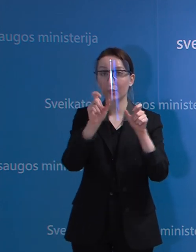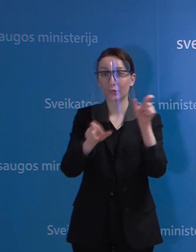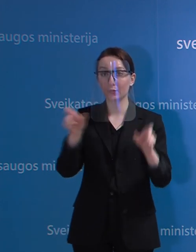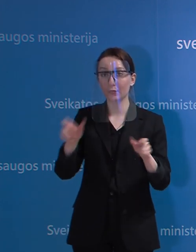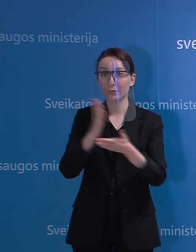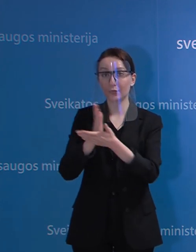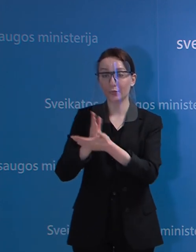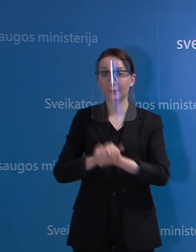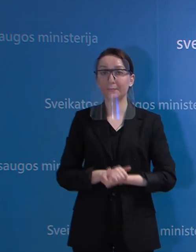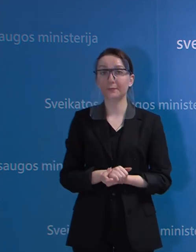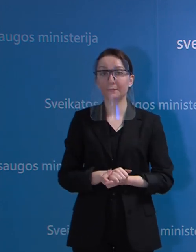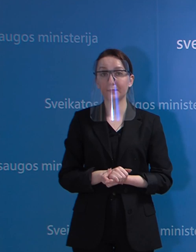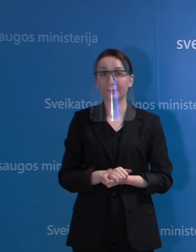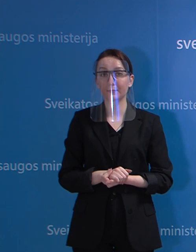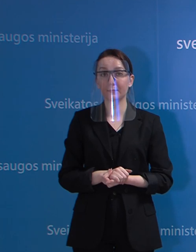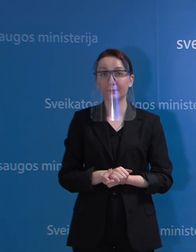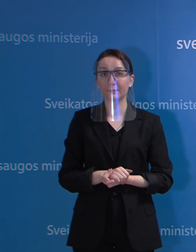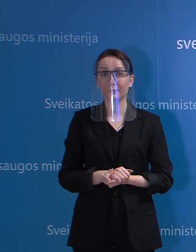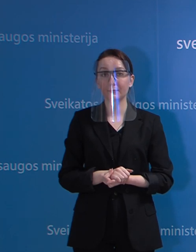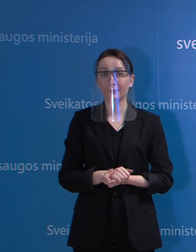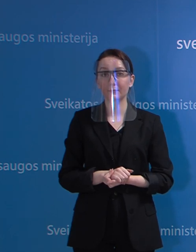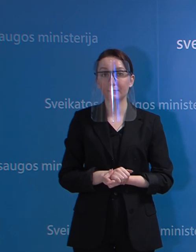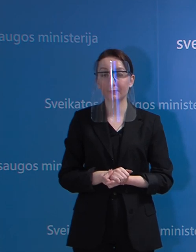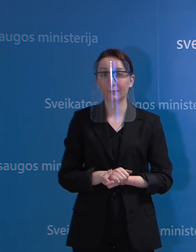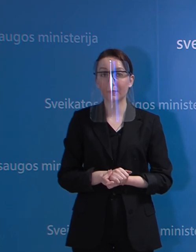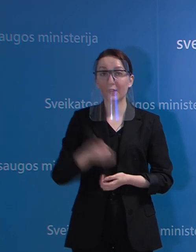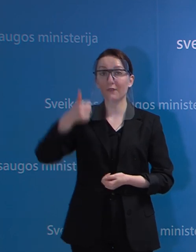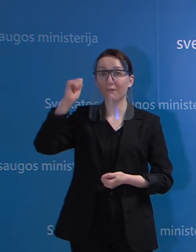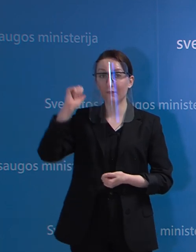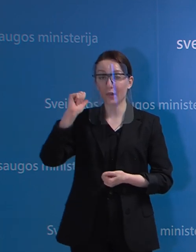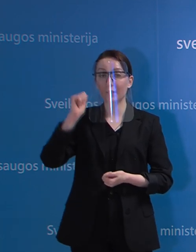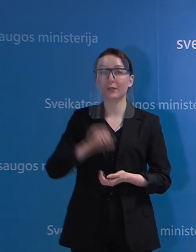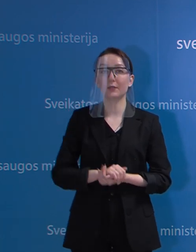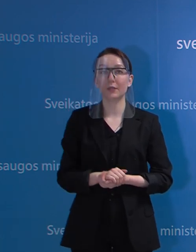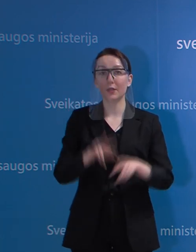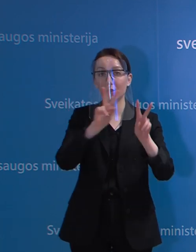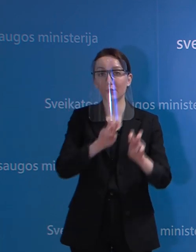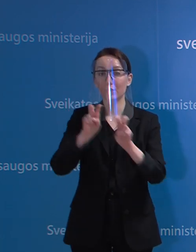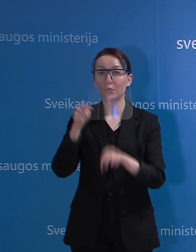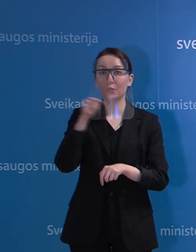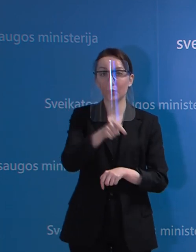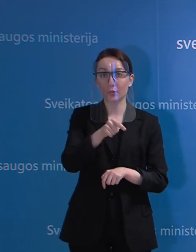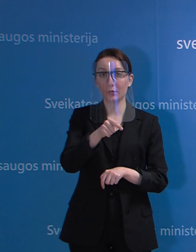užsikrėtusius asmenys. Per vakardieną yra ištirti